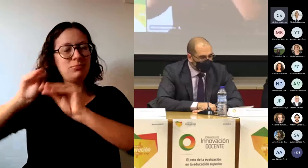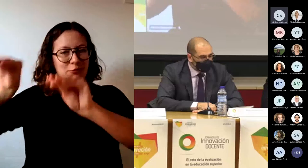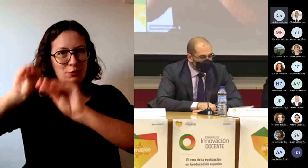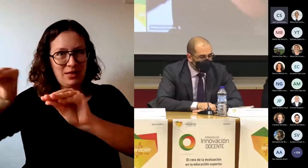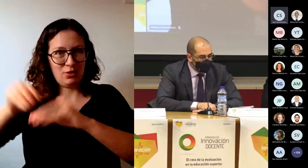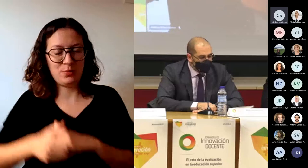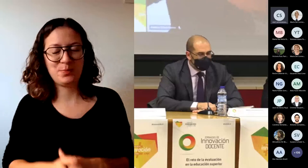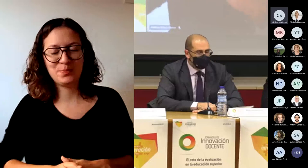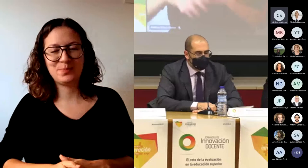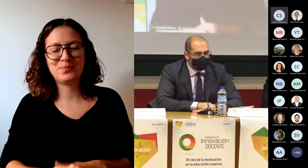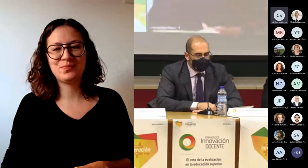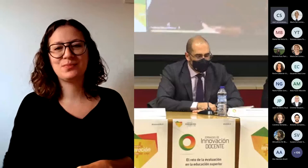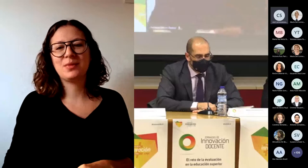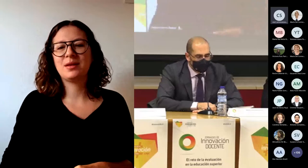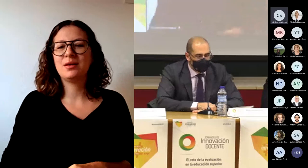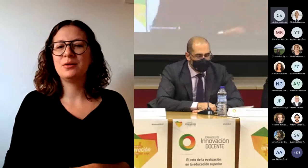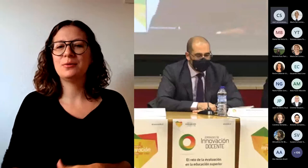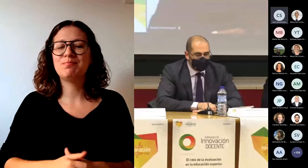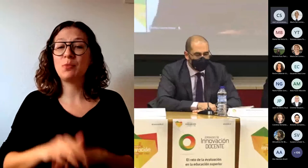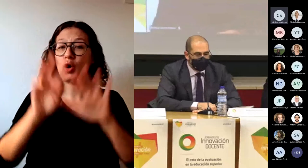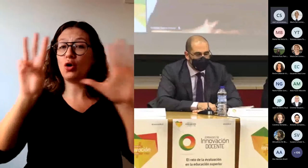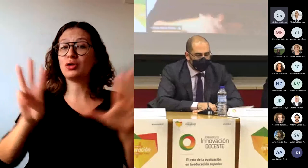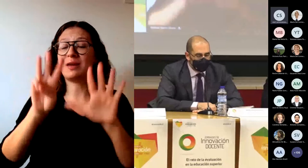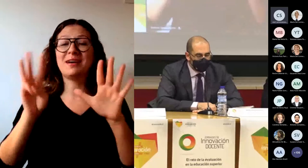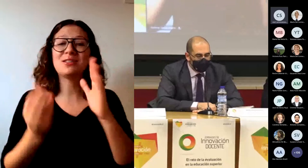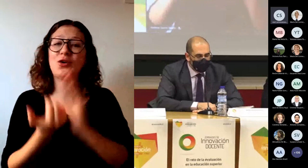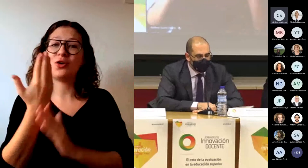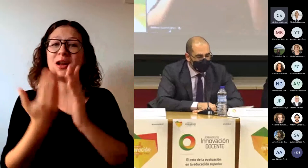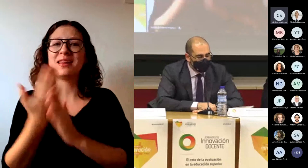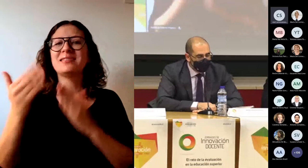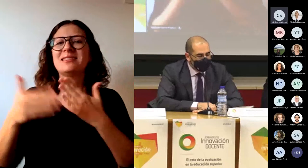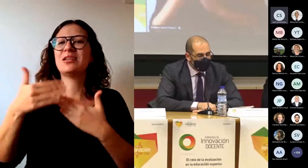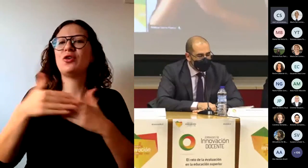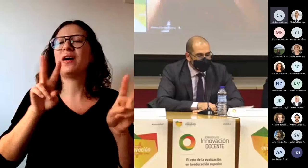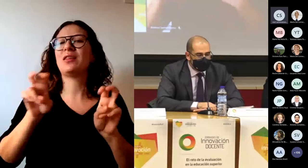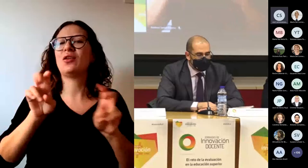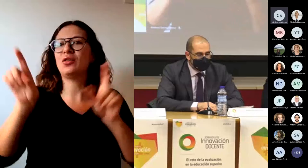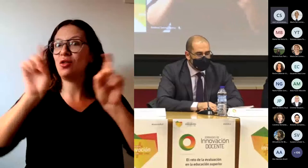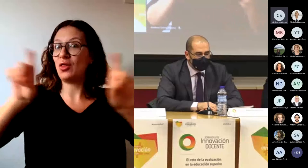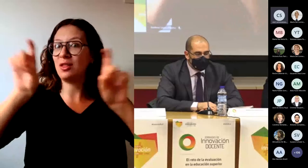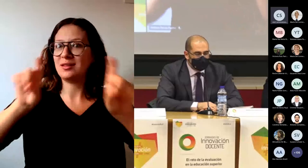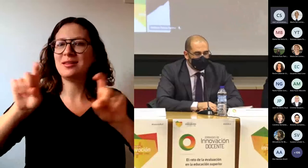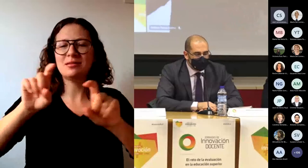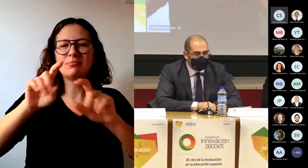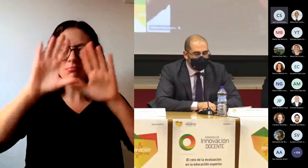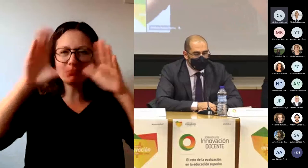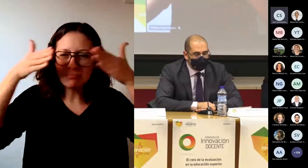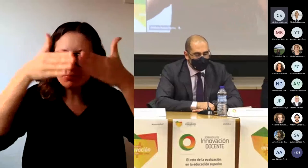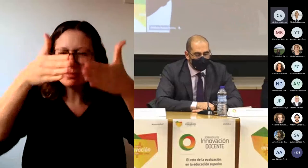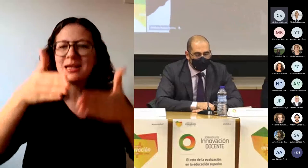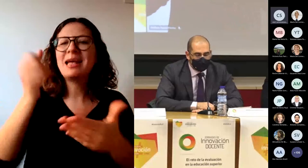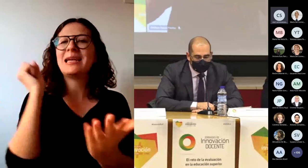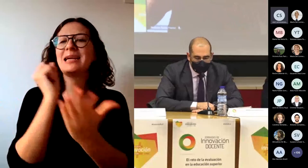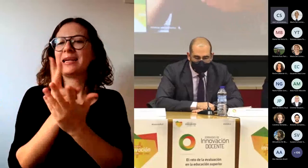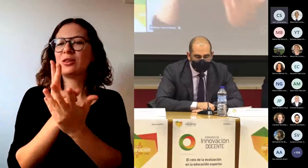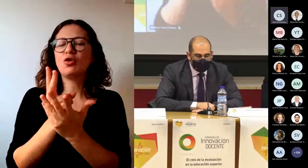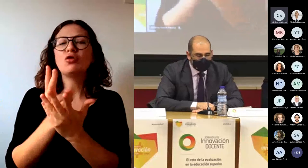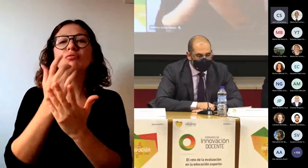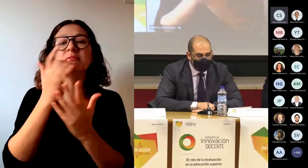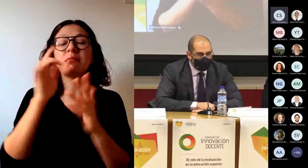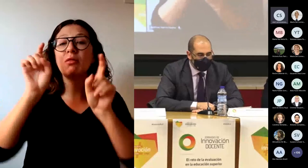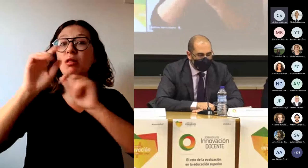mismo. Las octavas jornadas de innovación docente de la Universidad de Juan Carlos están centradas en el reto de la evaluación en la educación superior.